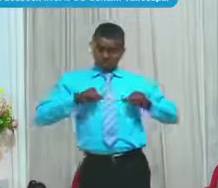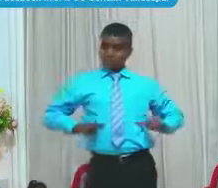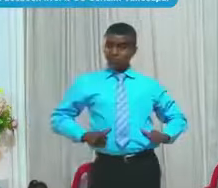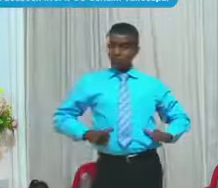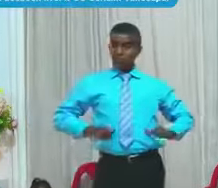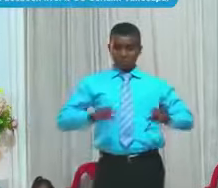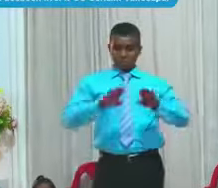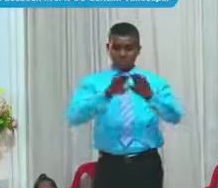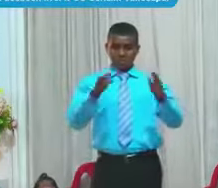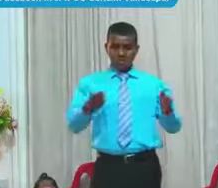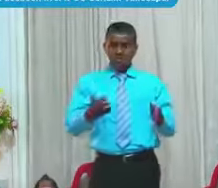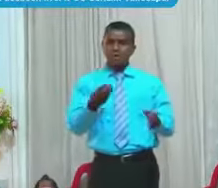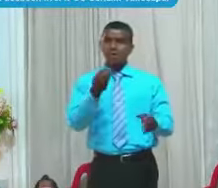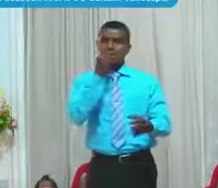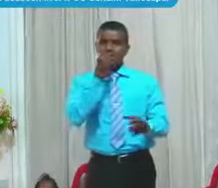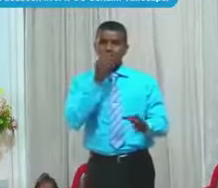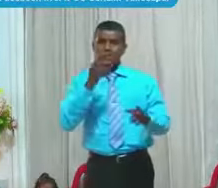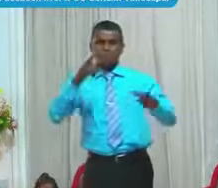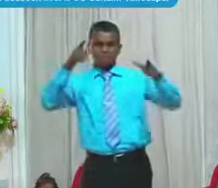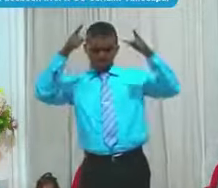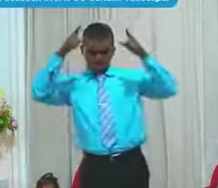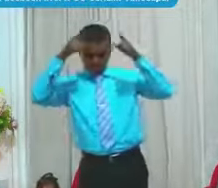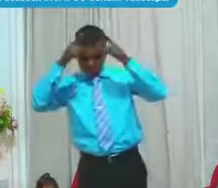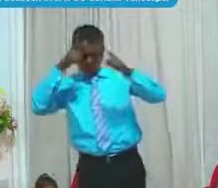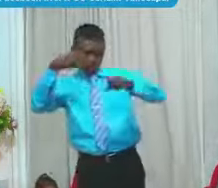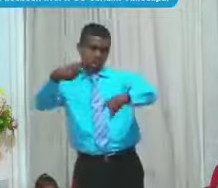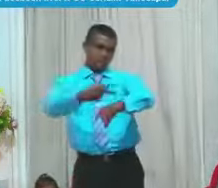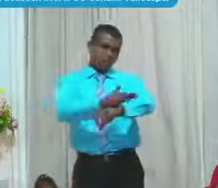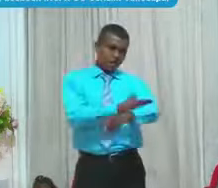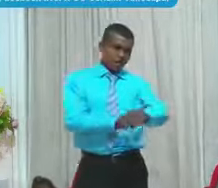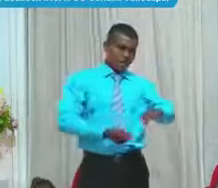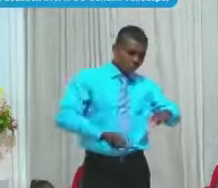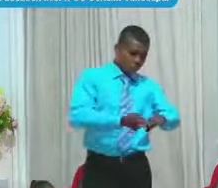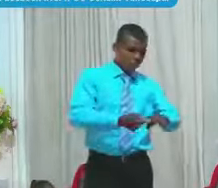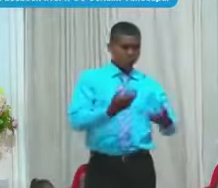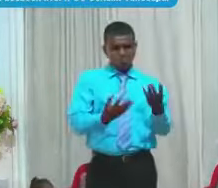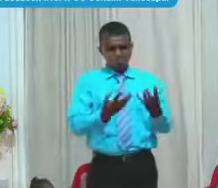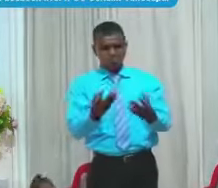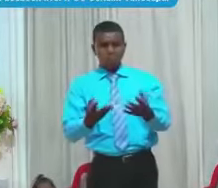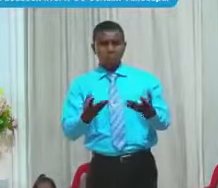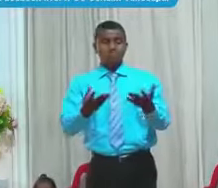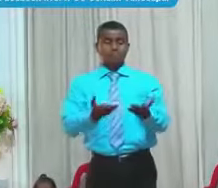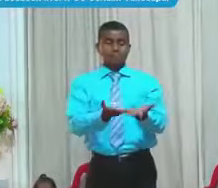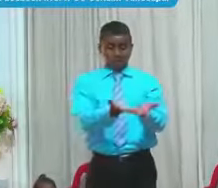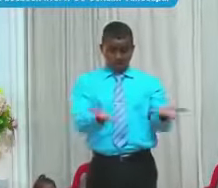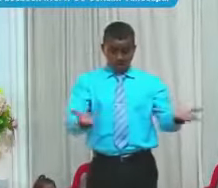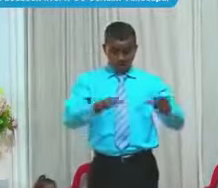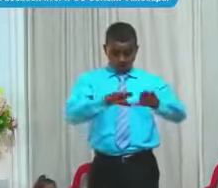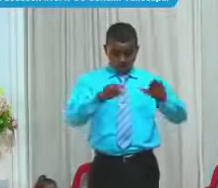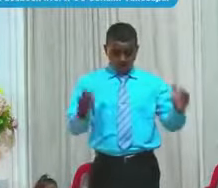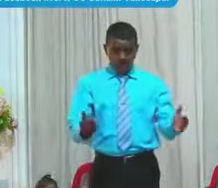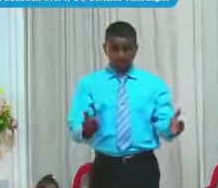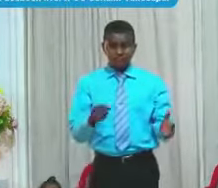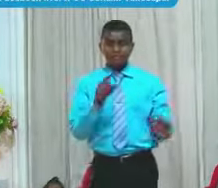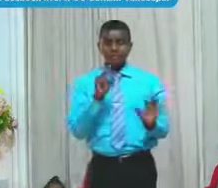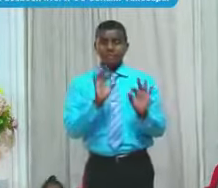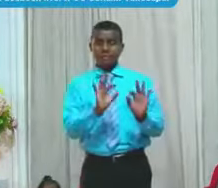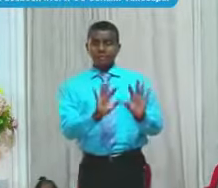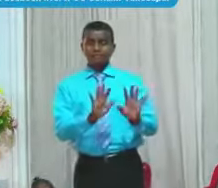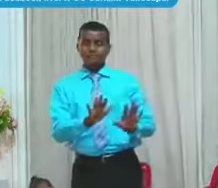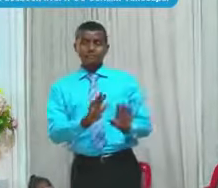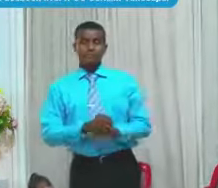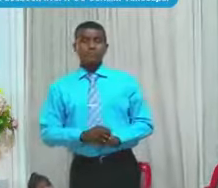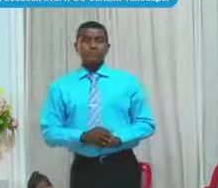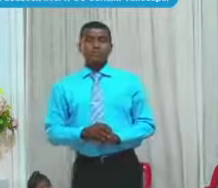Mataron varias Ovejas Las pusieron Sobre las mesas Donde les servían la